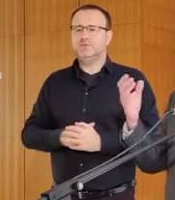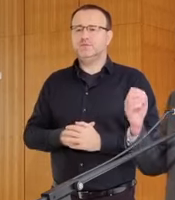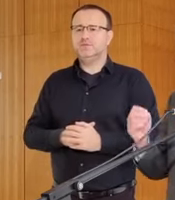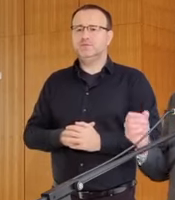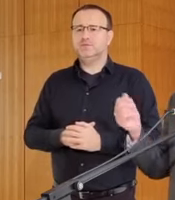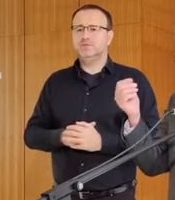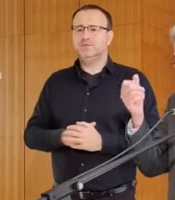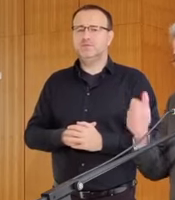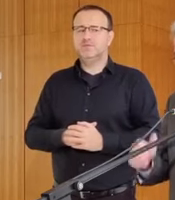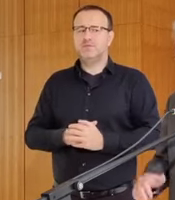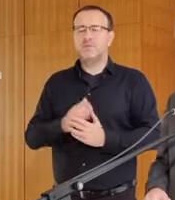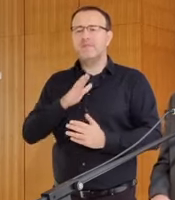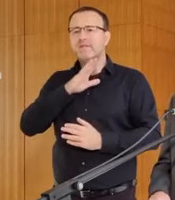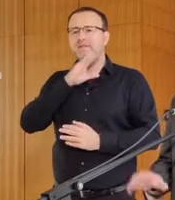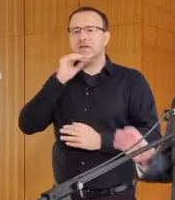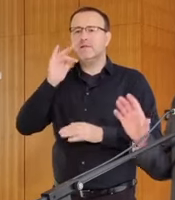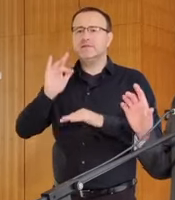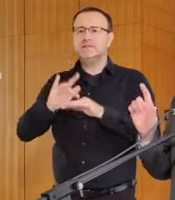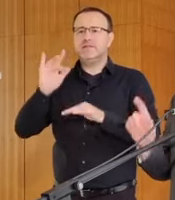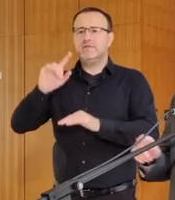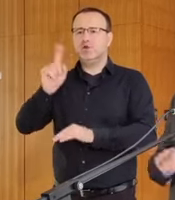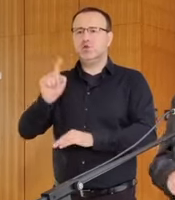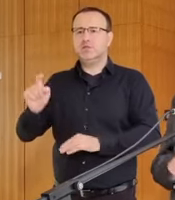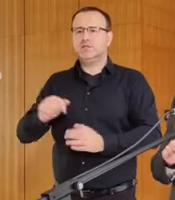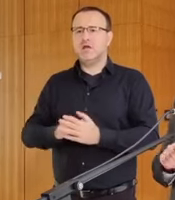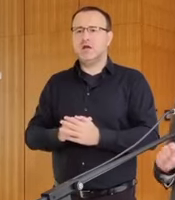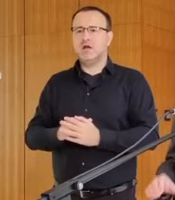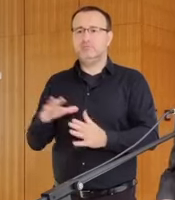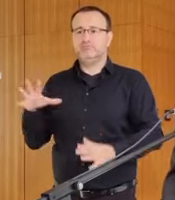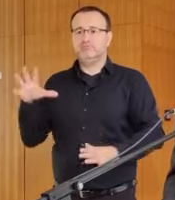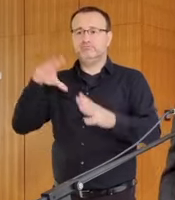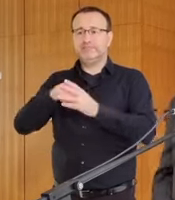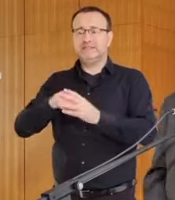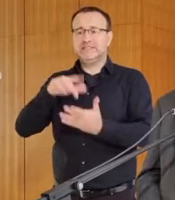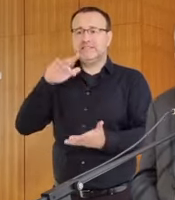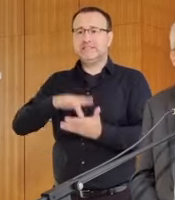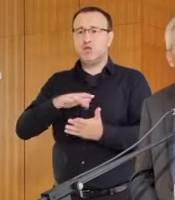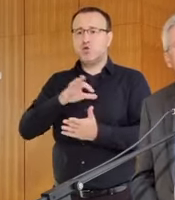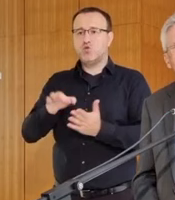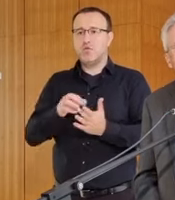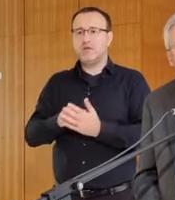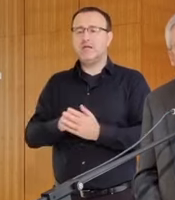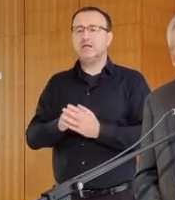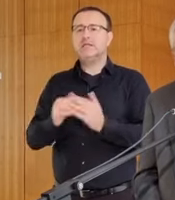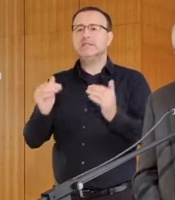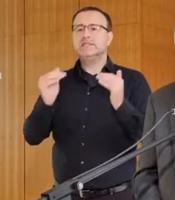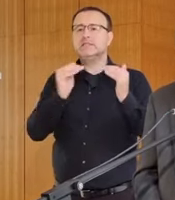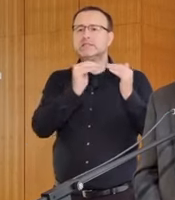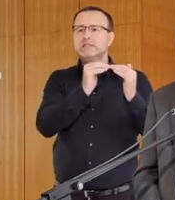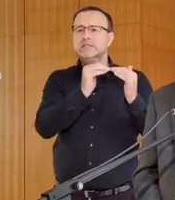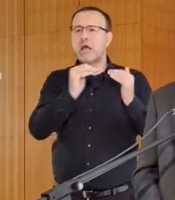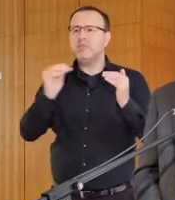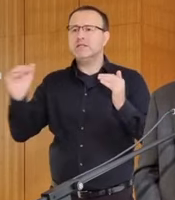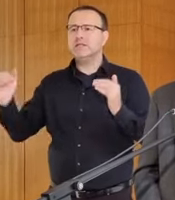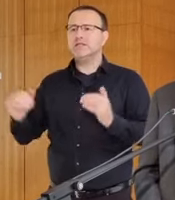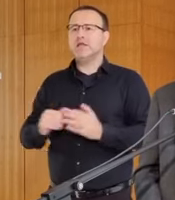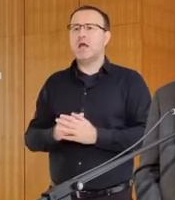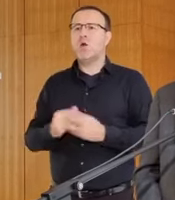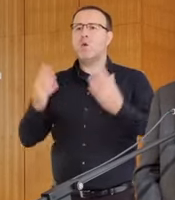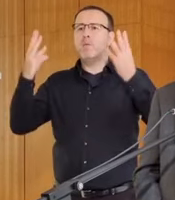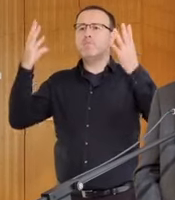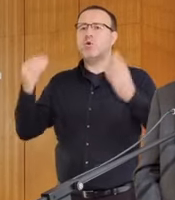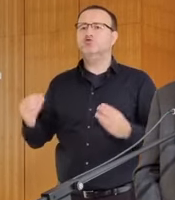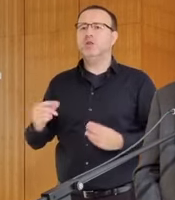No, veľmi citlivou otázkou, ktorá patrí do týchto strednodobých, je stabilizácia príslušníkov